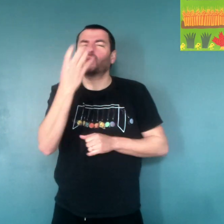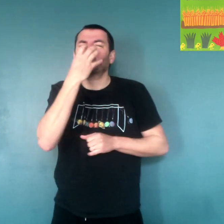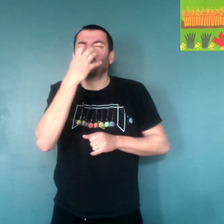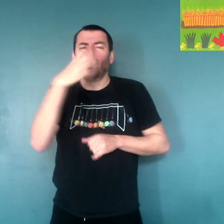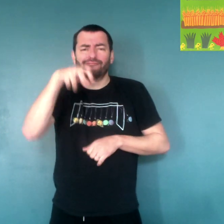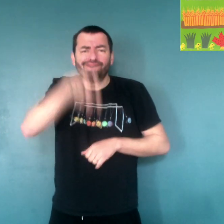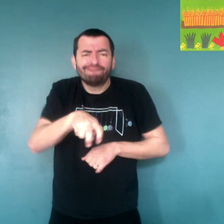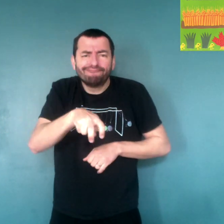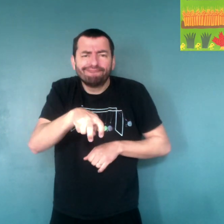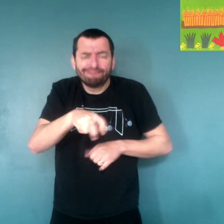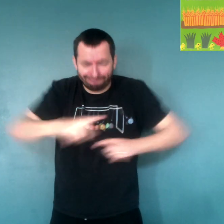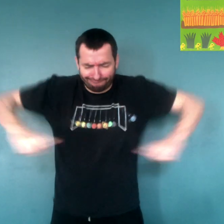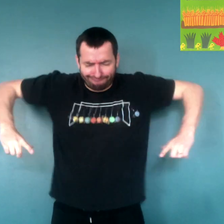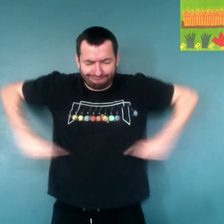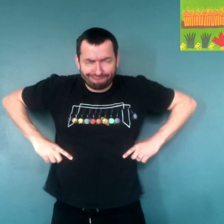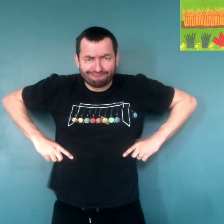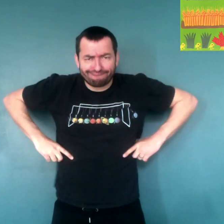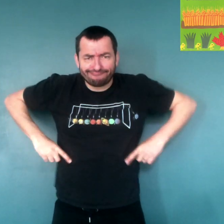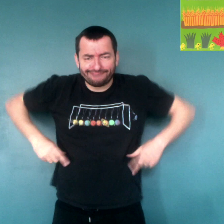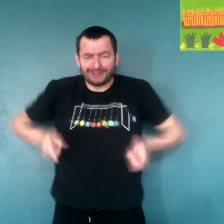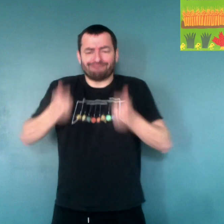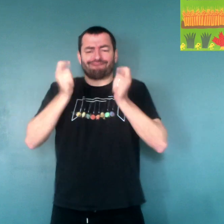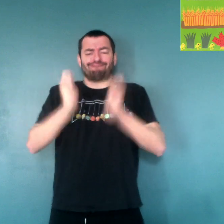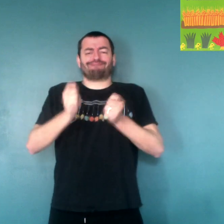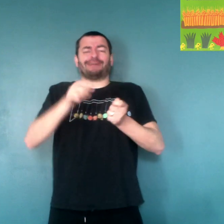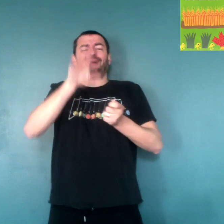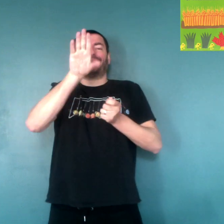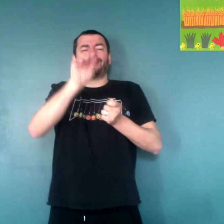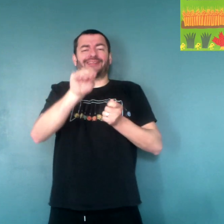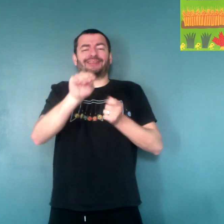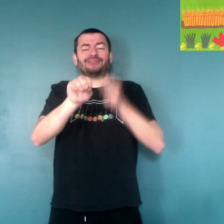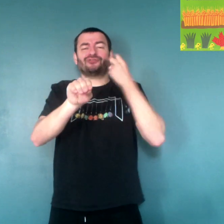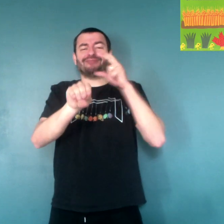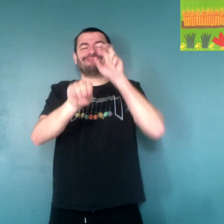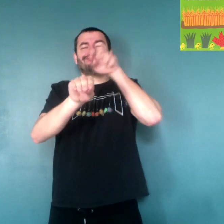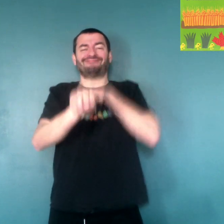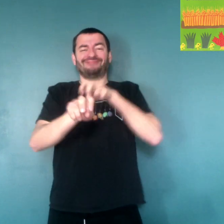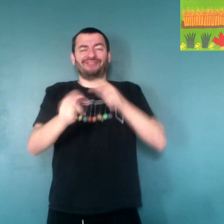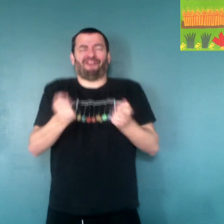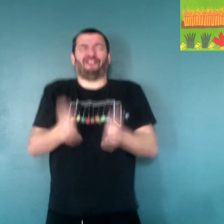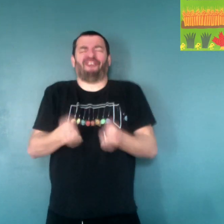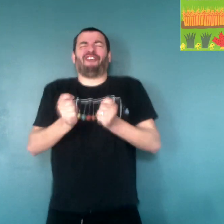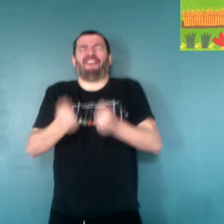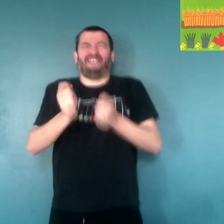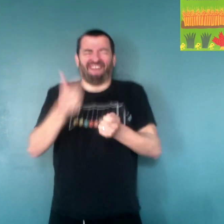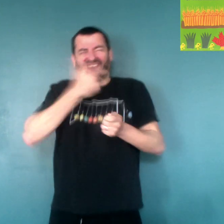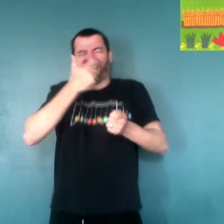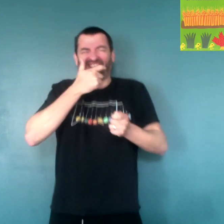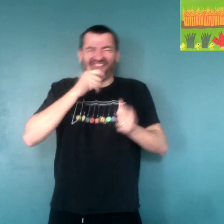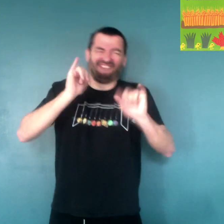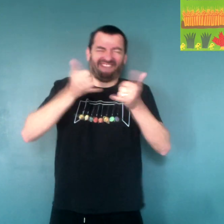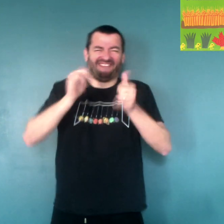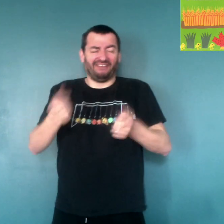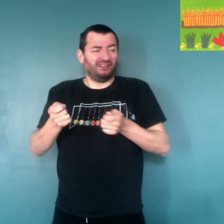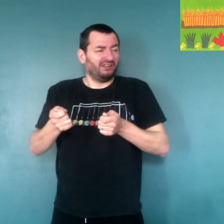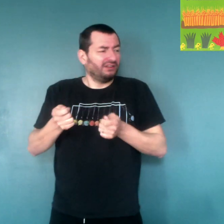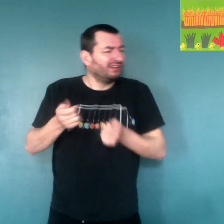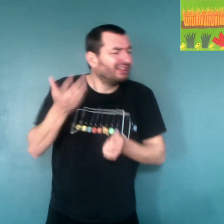Les trois sont trente ans de jouer. Ils ont accroché le cochon à un attelage et le canard et le chat sont dans la charrette.